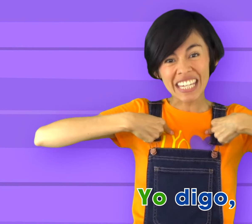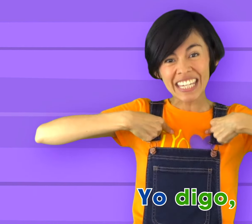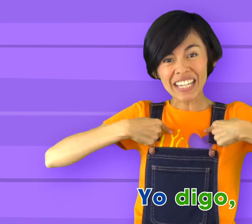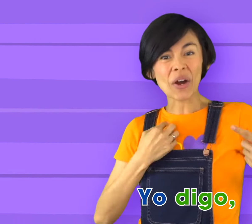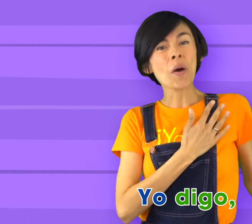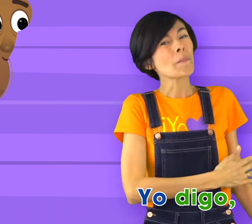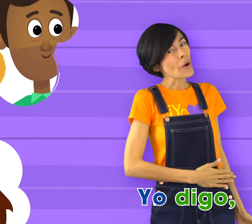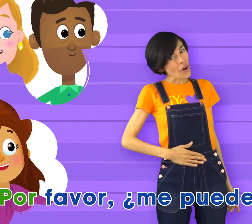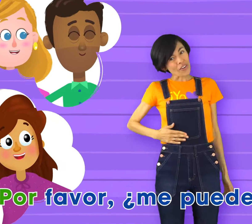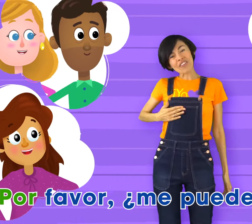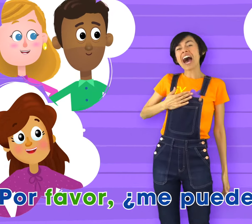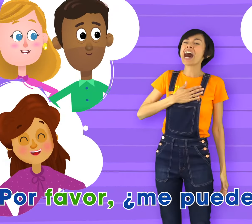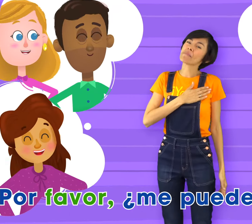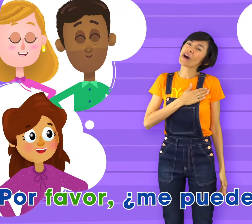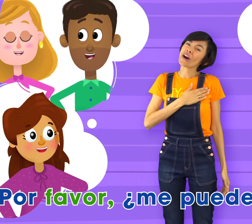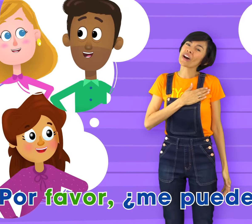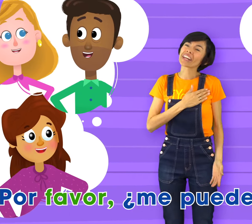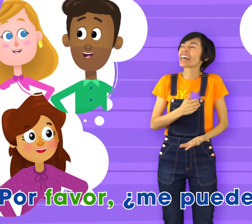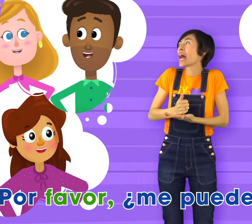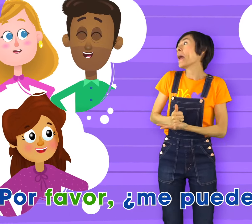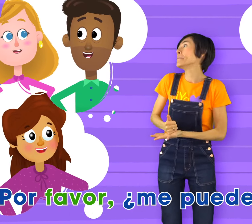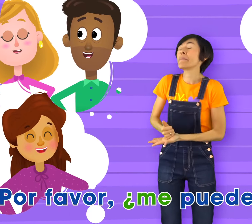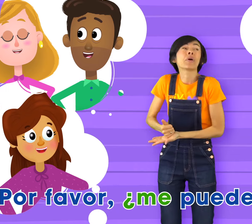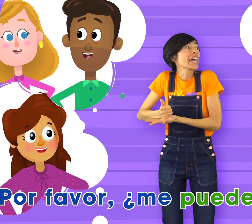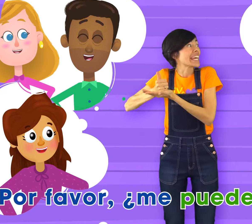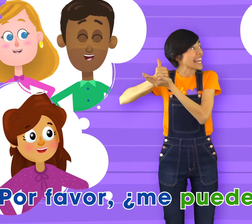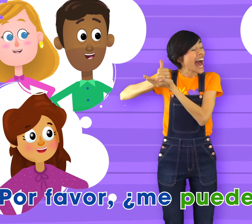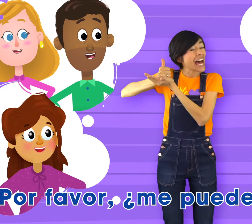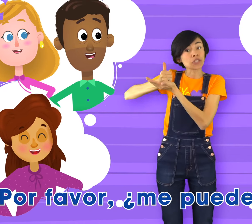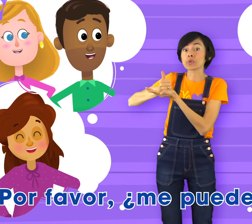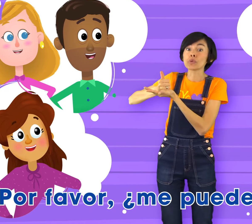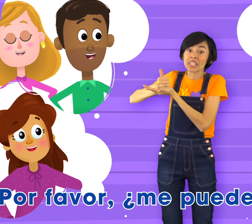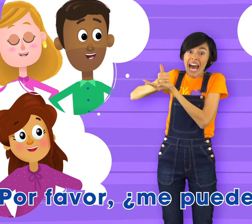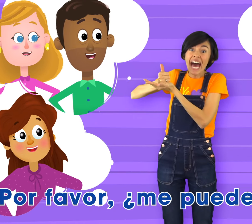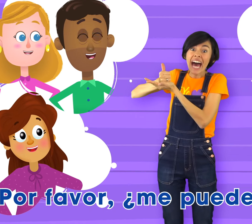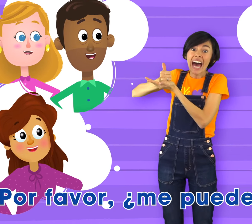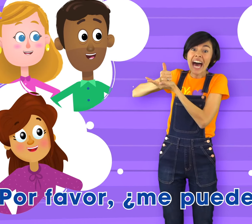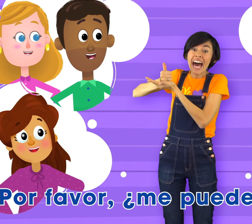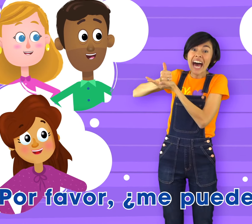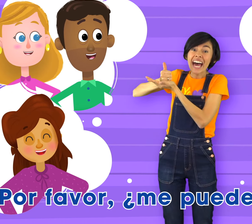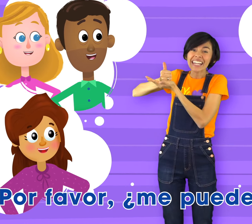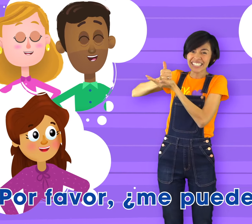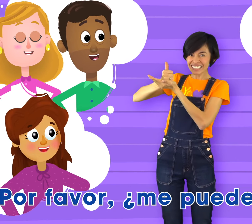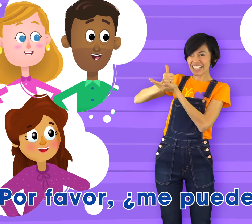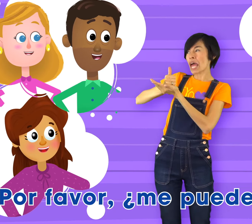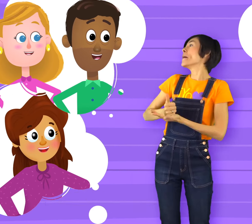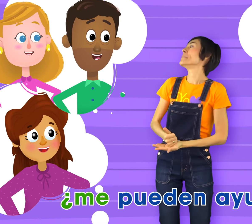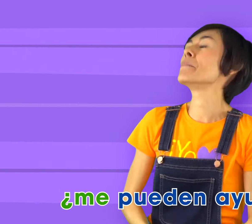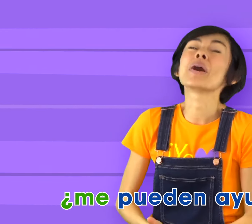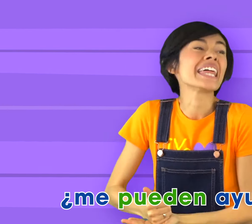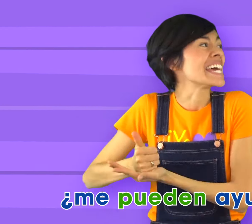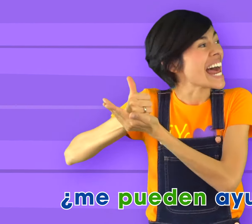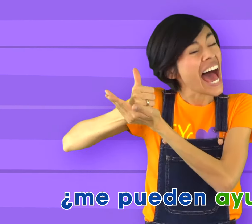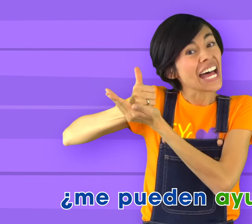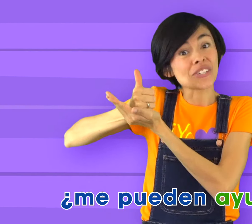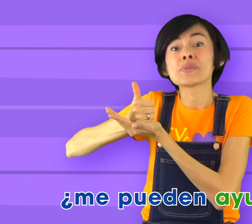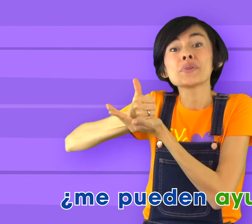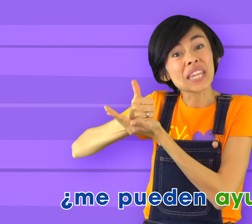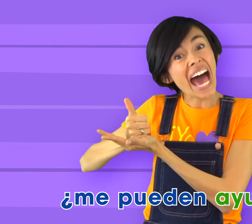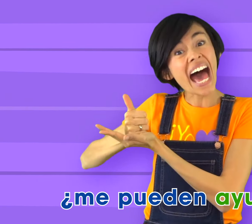digo por favor, ¿me pueden ayudar? aprender pido me me pueden ayudar,